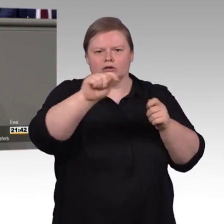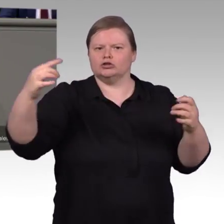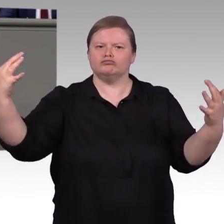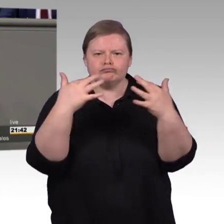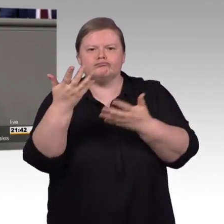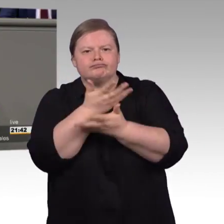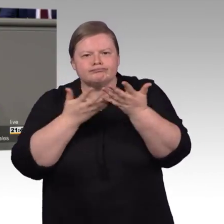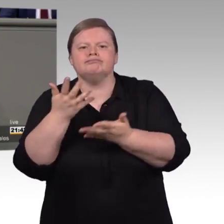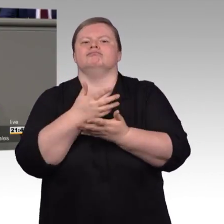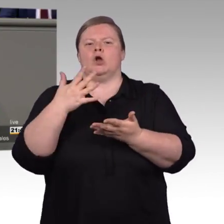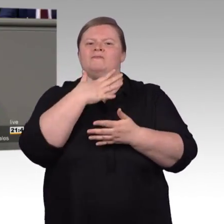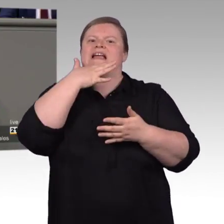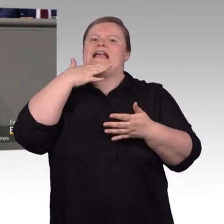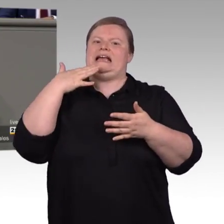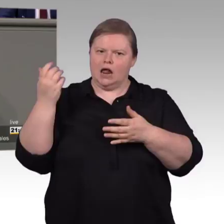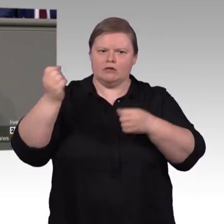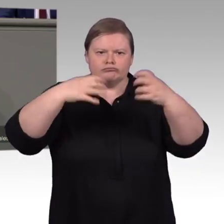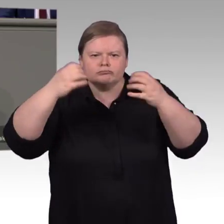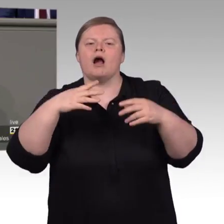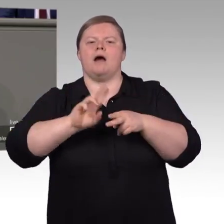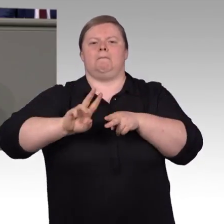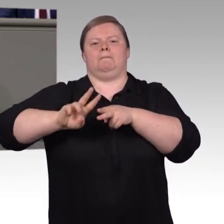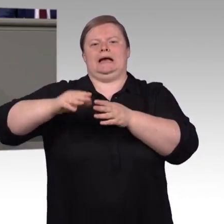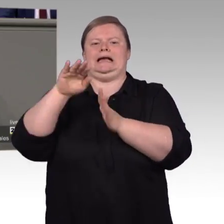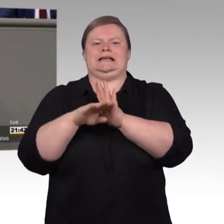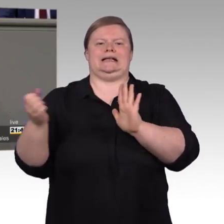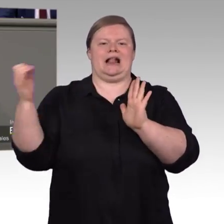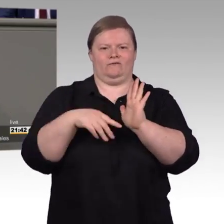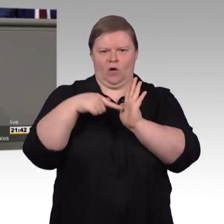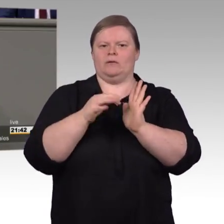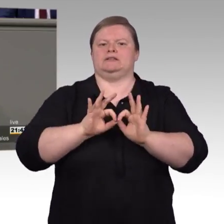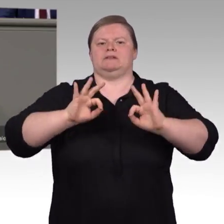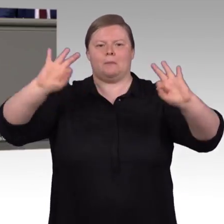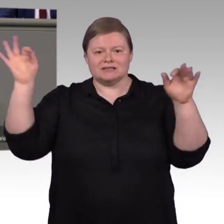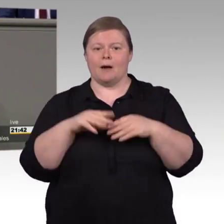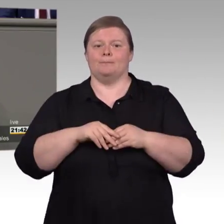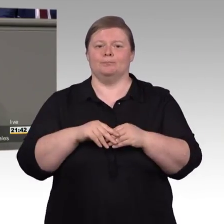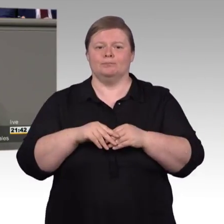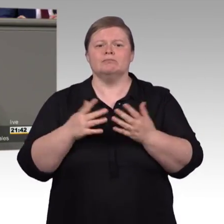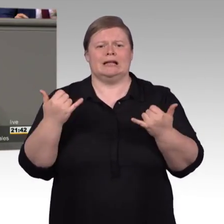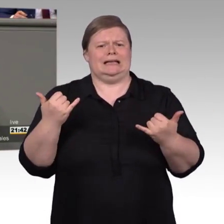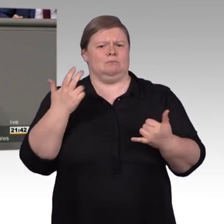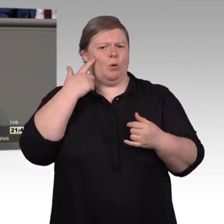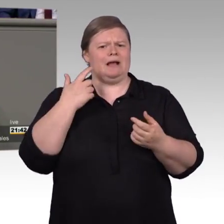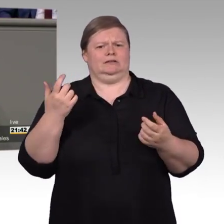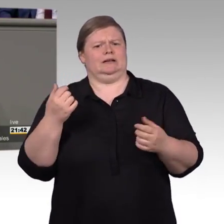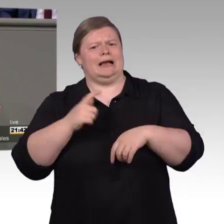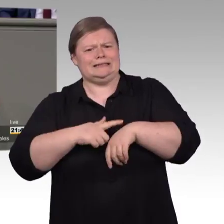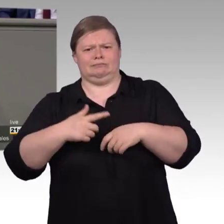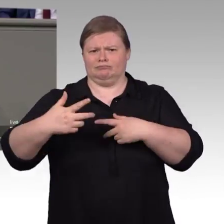und in Intranet. Alle öffentlichen Stellen des Bundes werden nämlich jetzt verpflichtet, Webinhalte barrierefrei zu gestalten und dabei